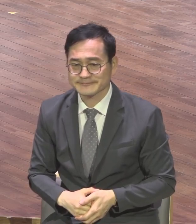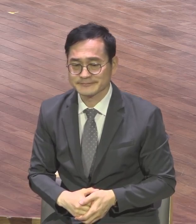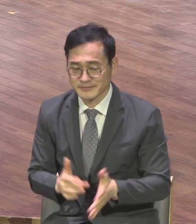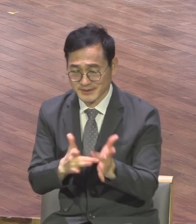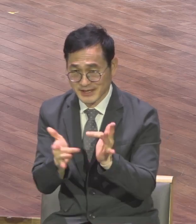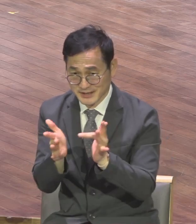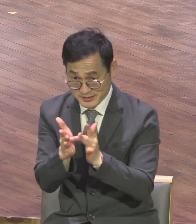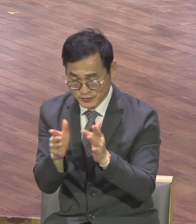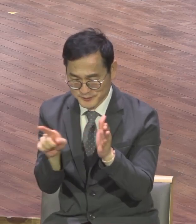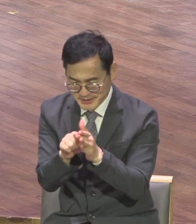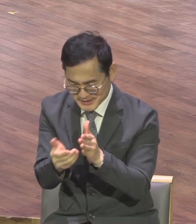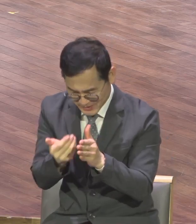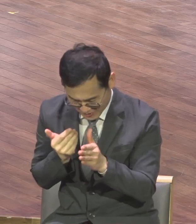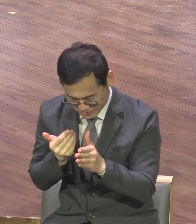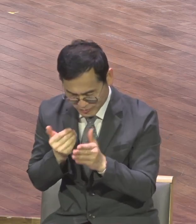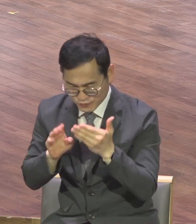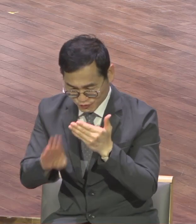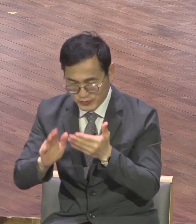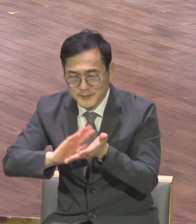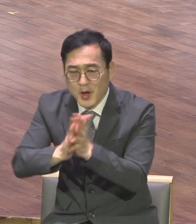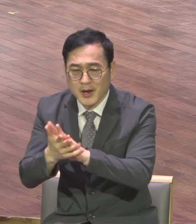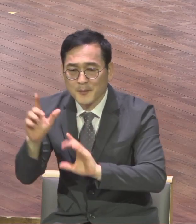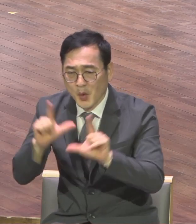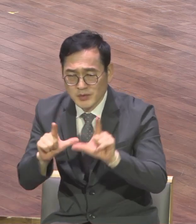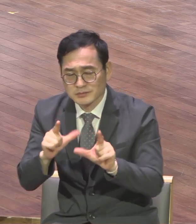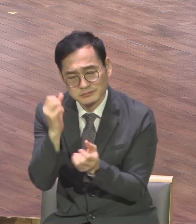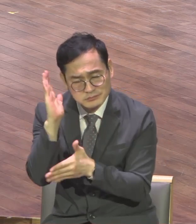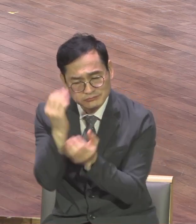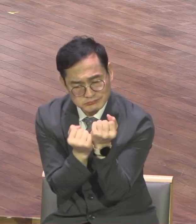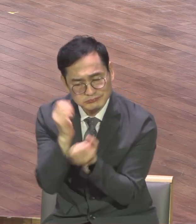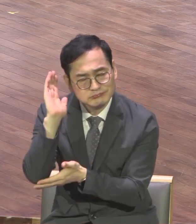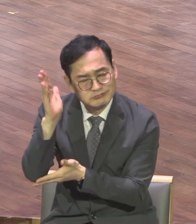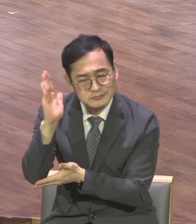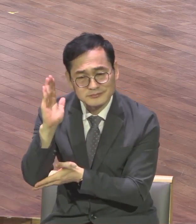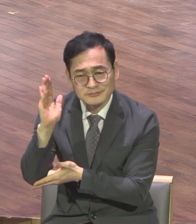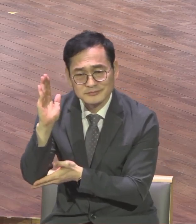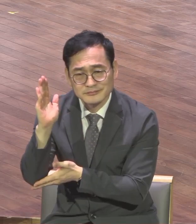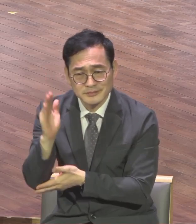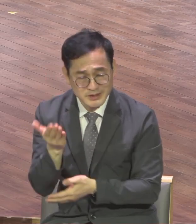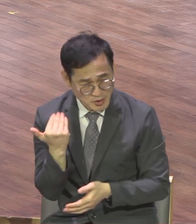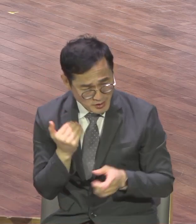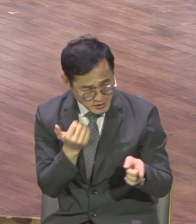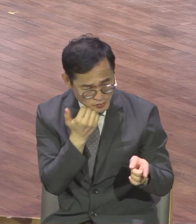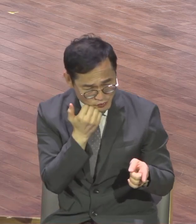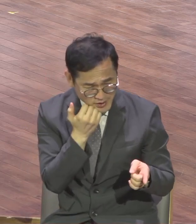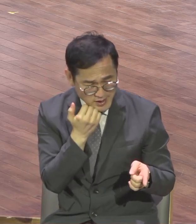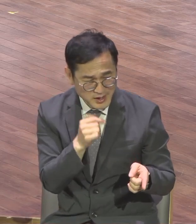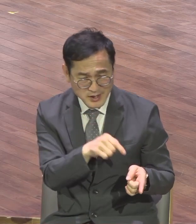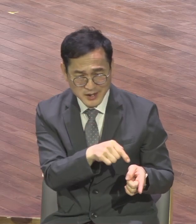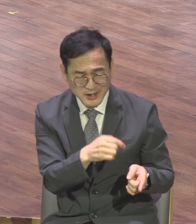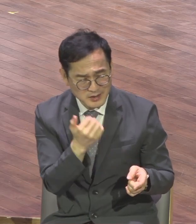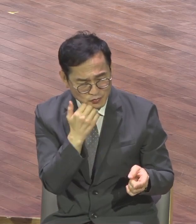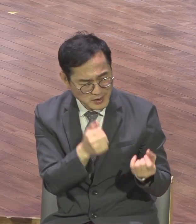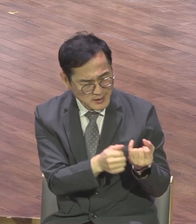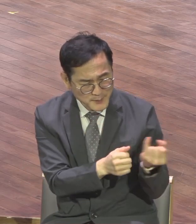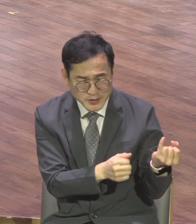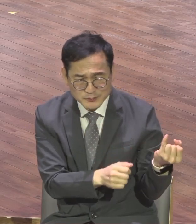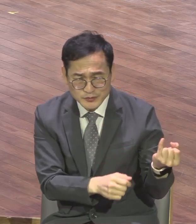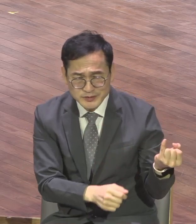보니까 지난주 한 분에 보니까 아내가 예원계나 변화된 거 보고 남편이 온 거예요